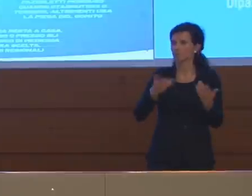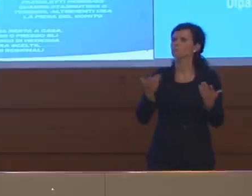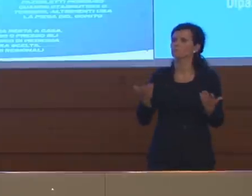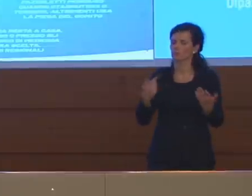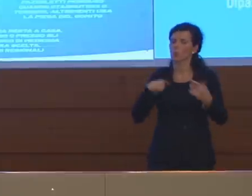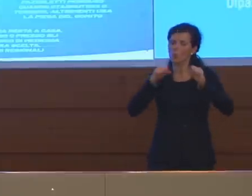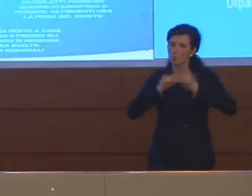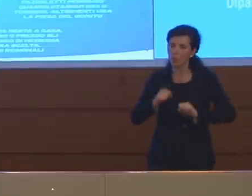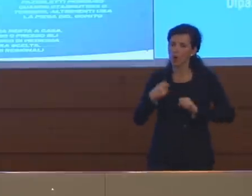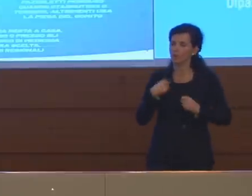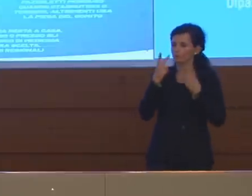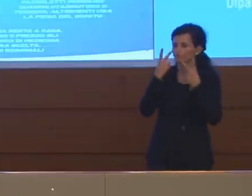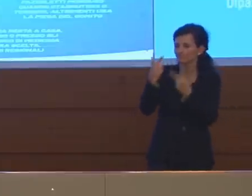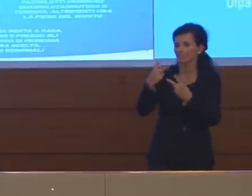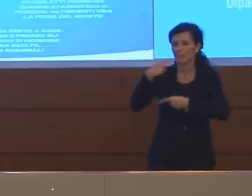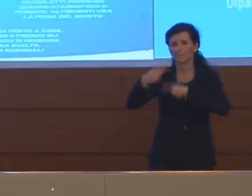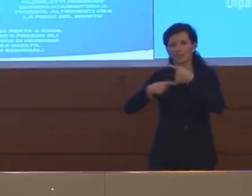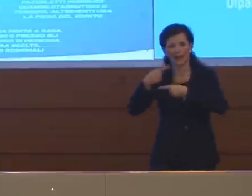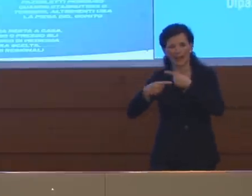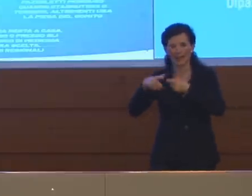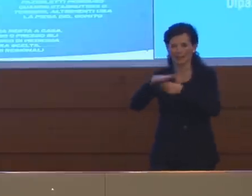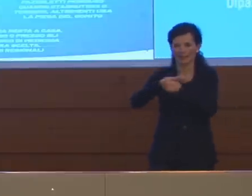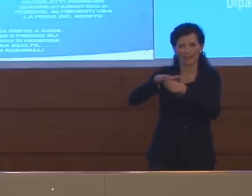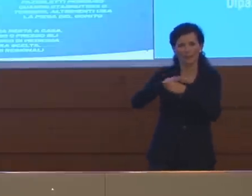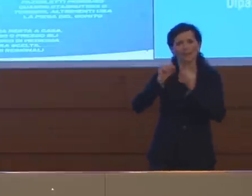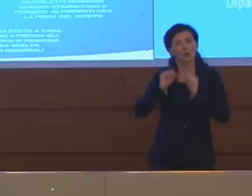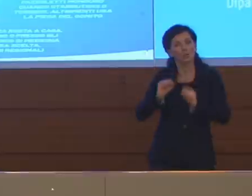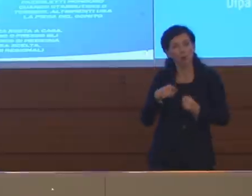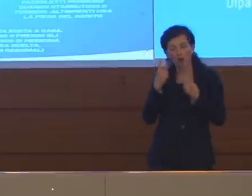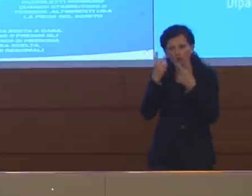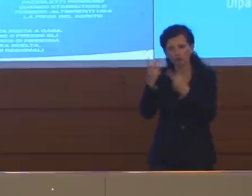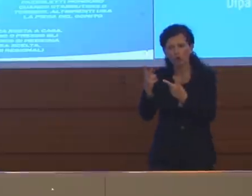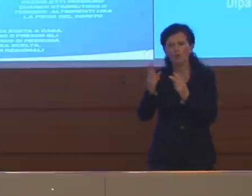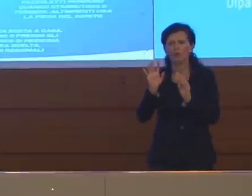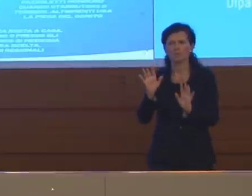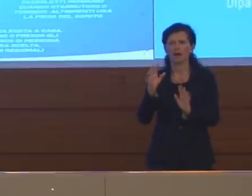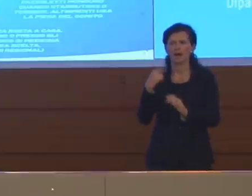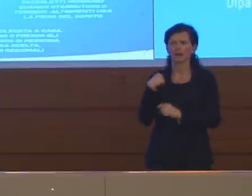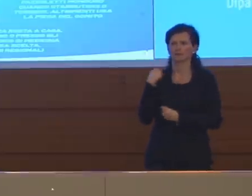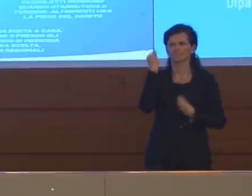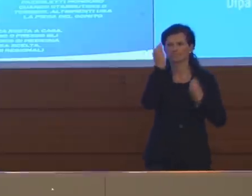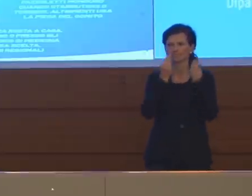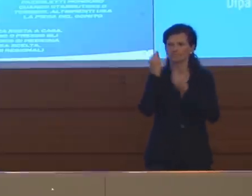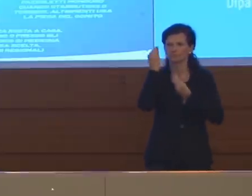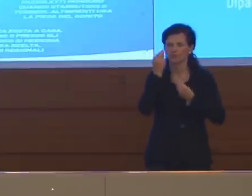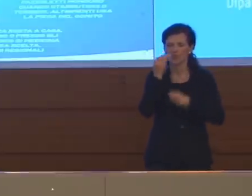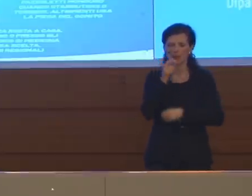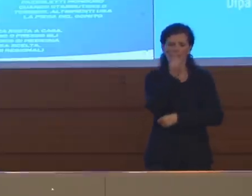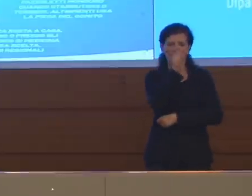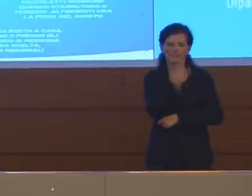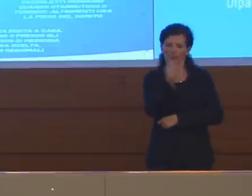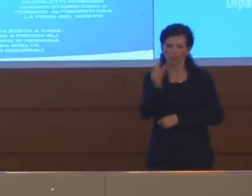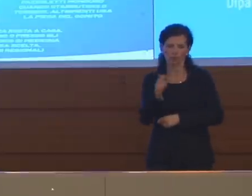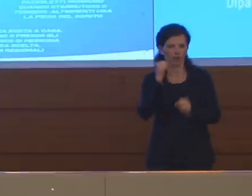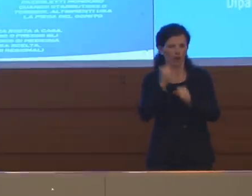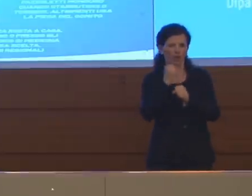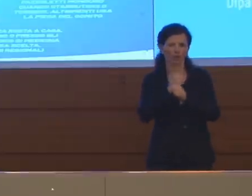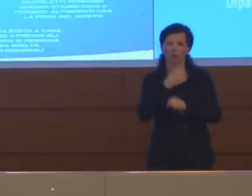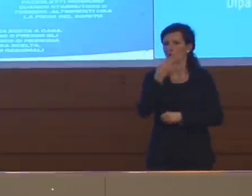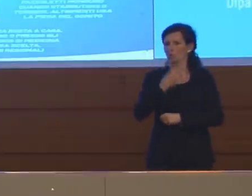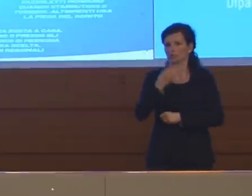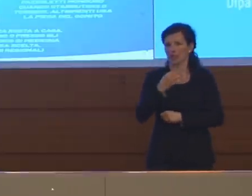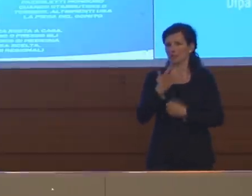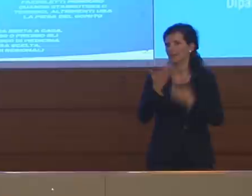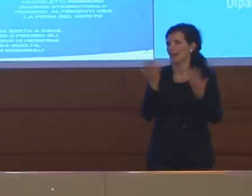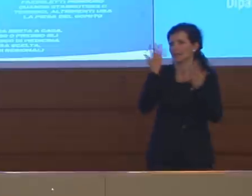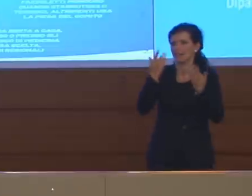a far visita ai nostri congiunti, ai nostri parenti. Però mi chiedo, le persone che hanno sempre lavorato in questo periodo, facciamo un